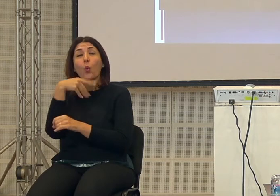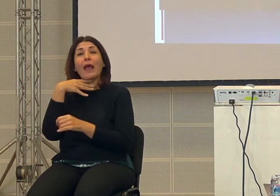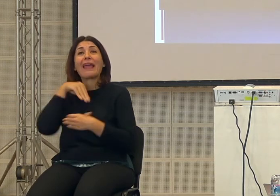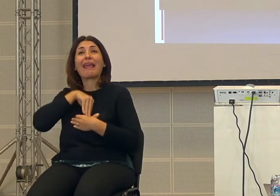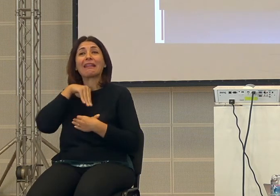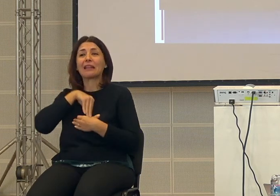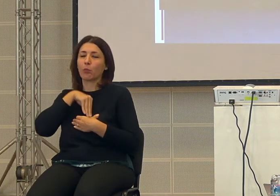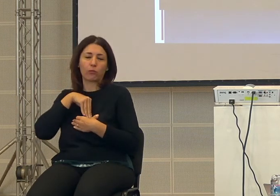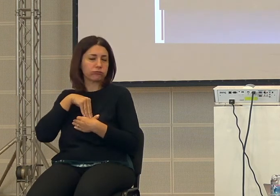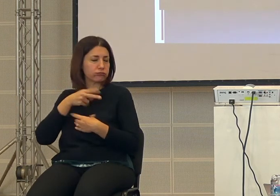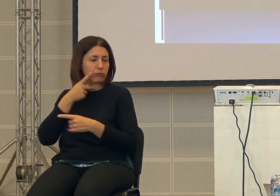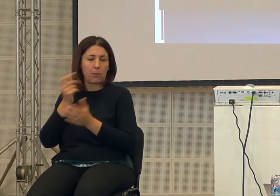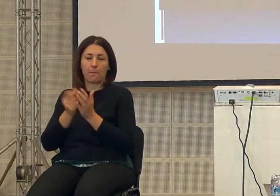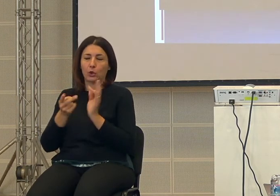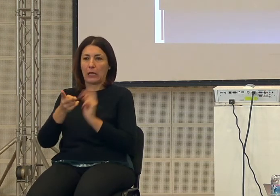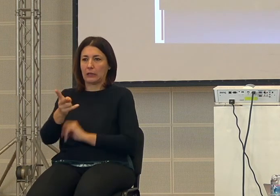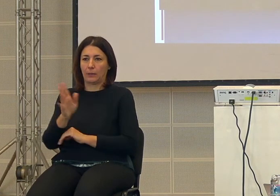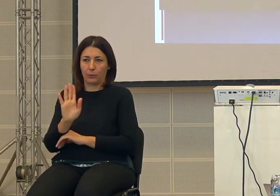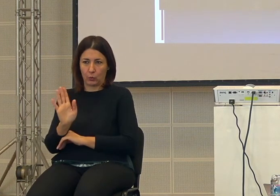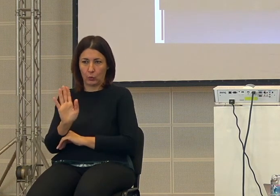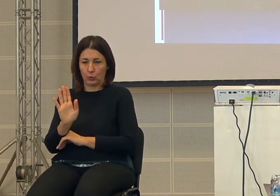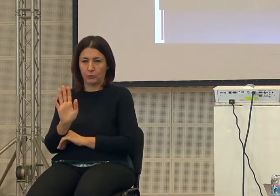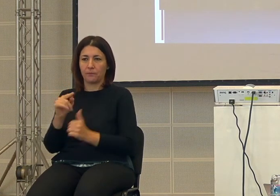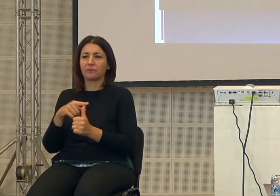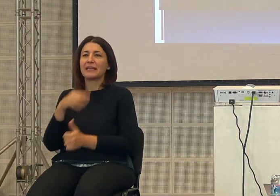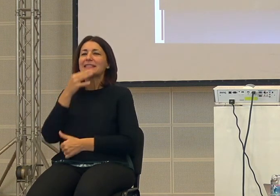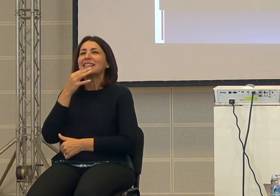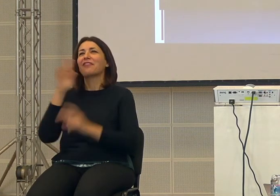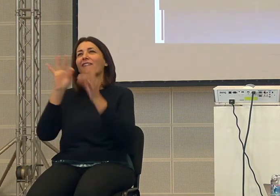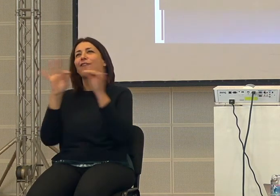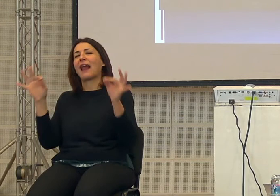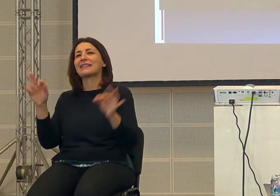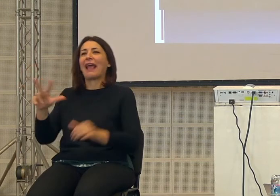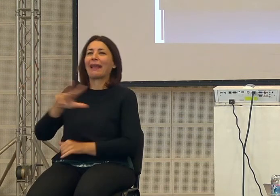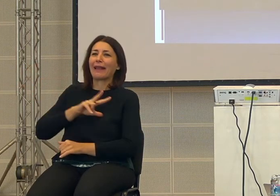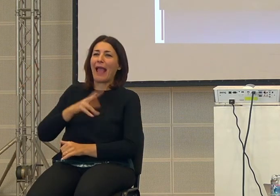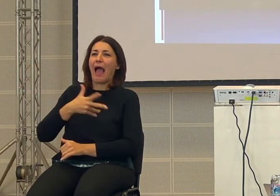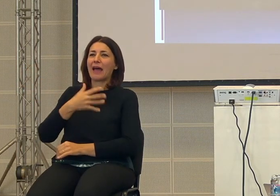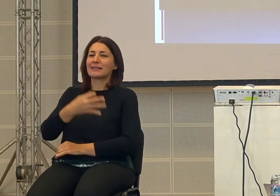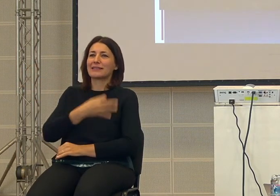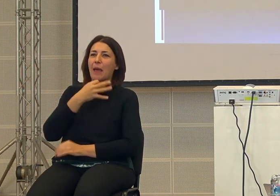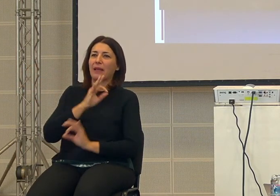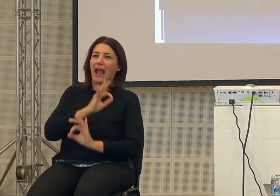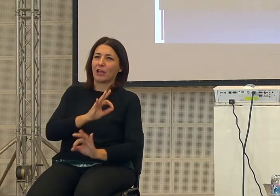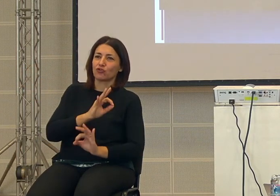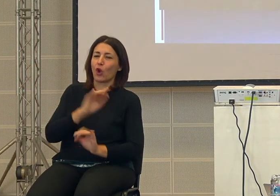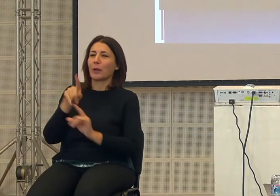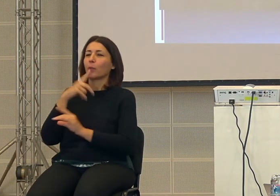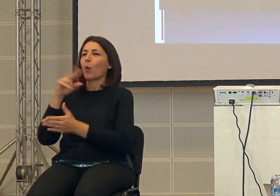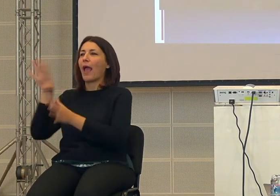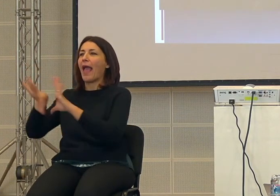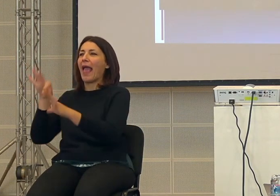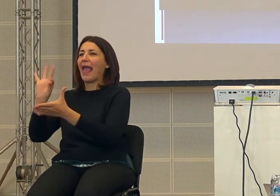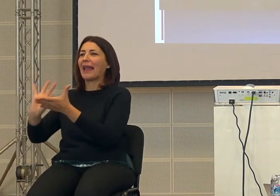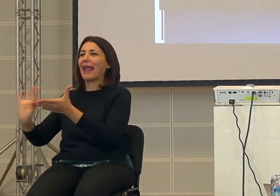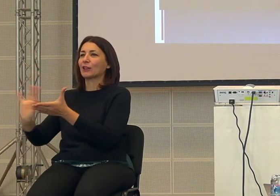è la cosa più importante quindi il cliente ha sempre ragione e l'elettore ha sempre ragione anche se